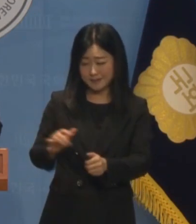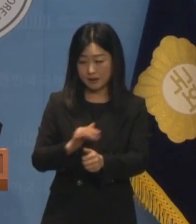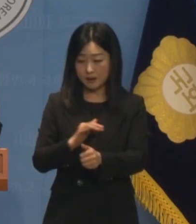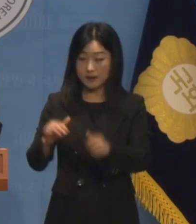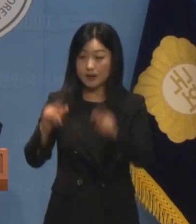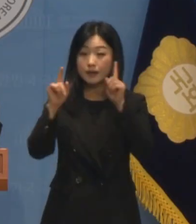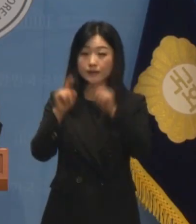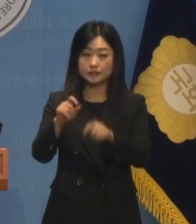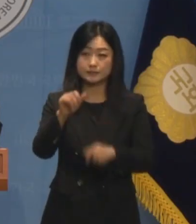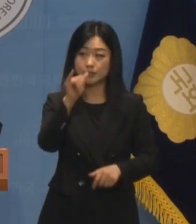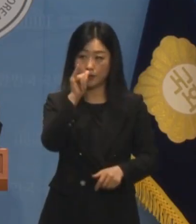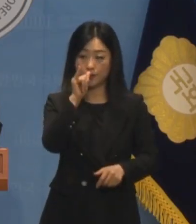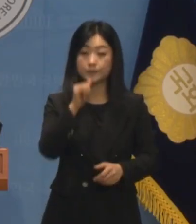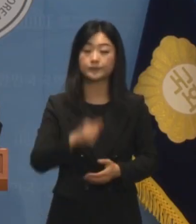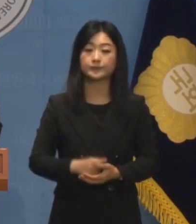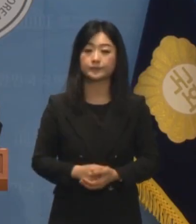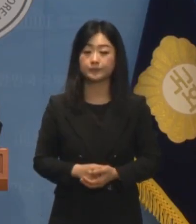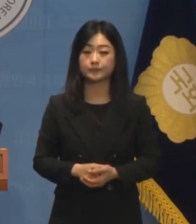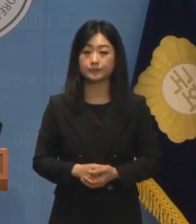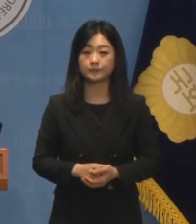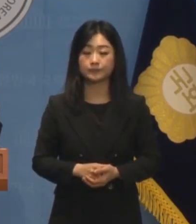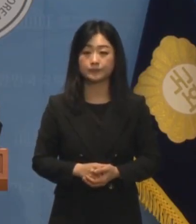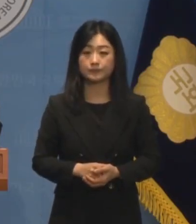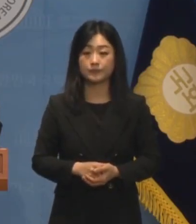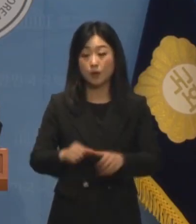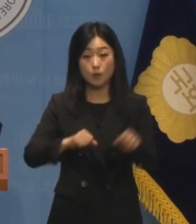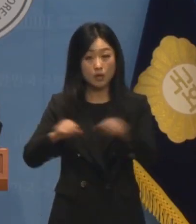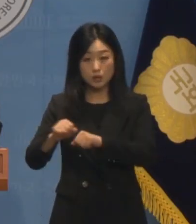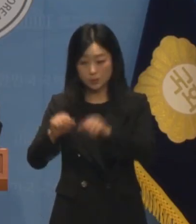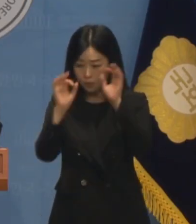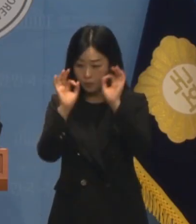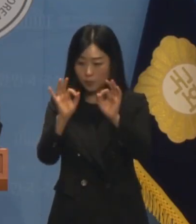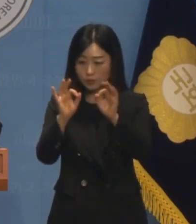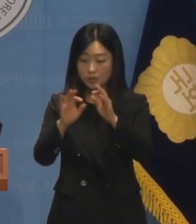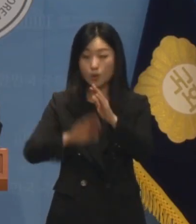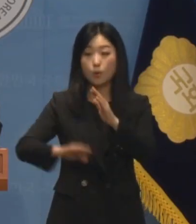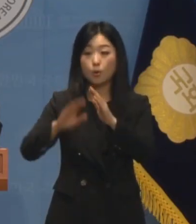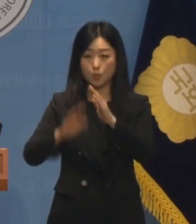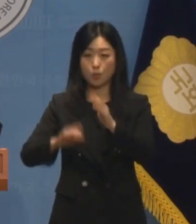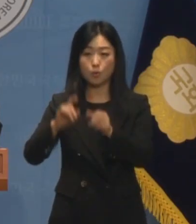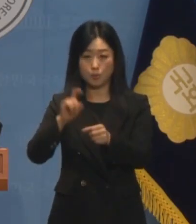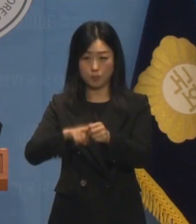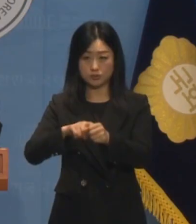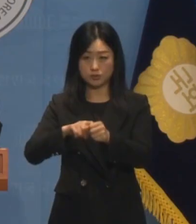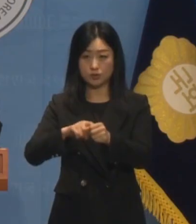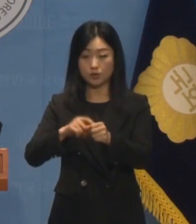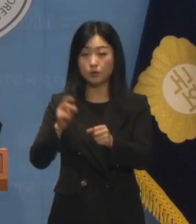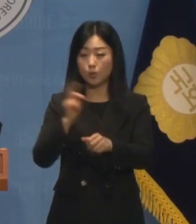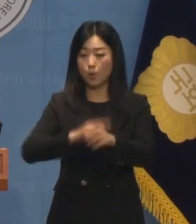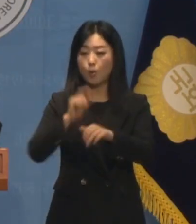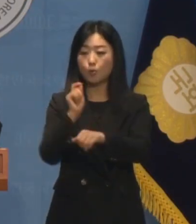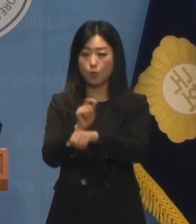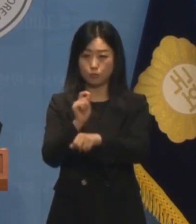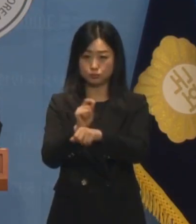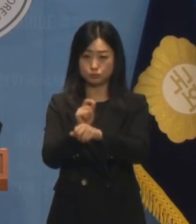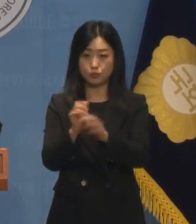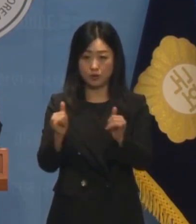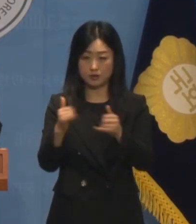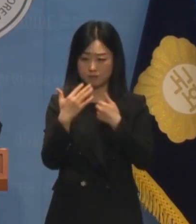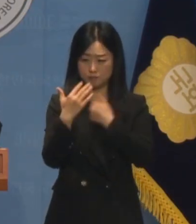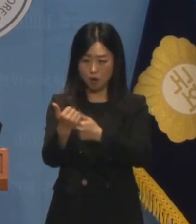있습니다. 도기 해당 활동에 공적 자원과 공무원까지 동원됐을